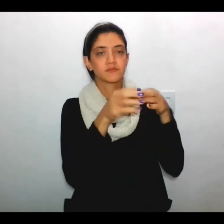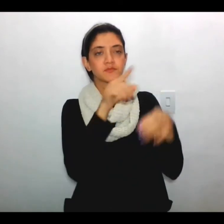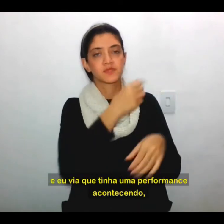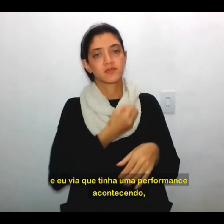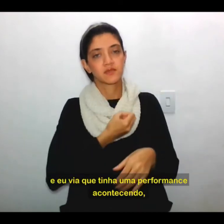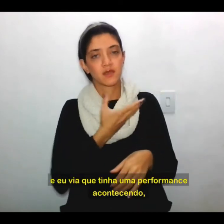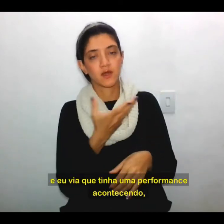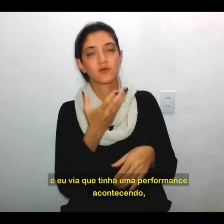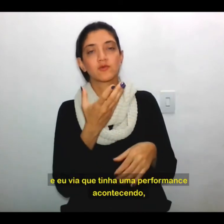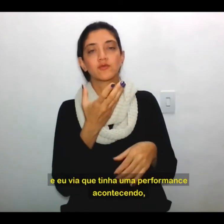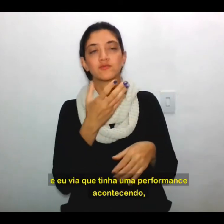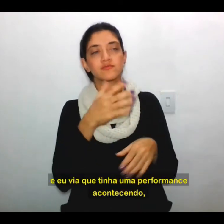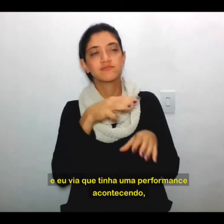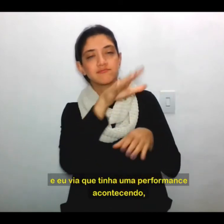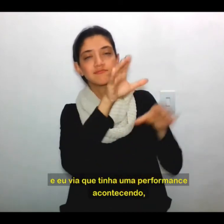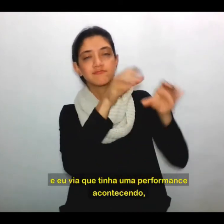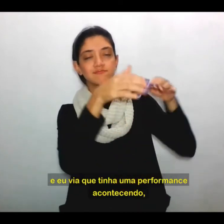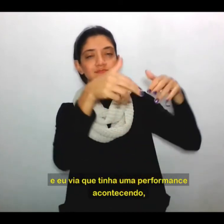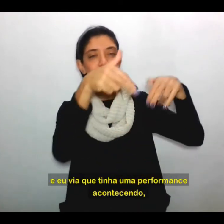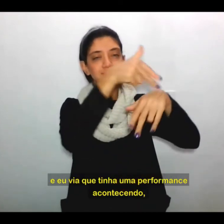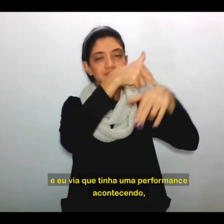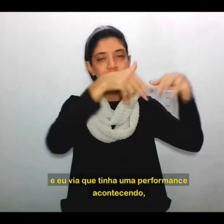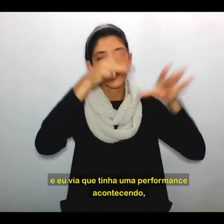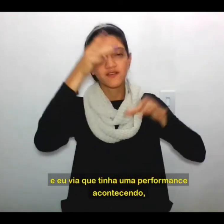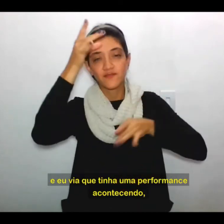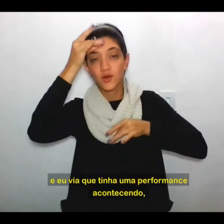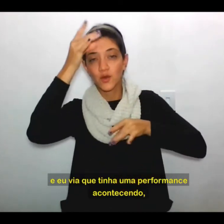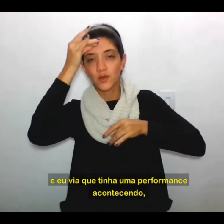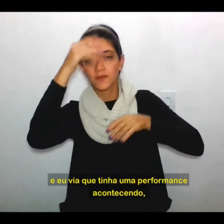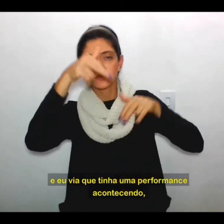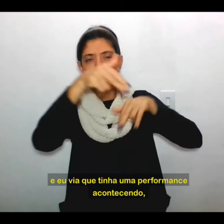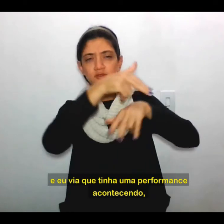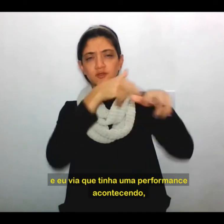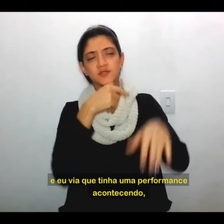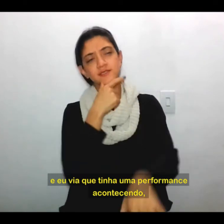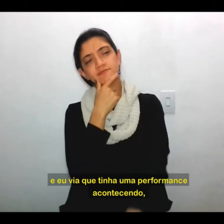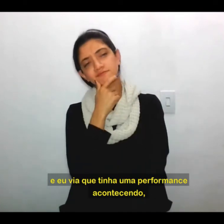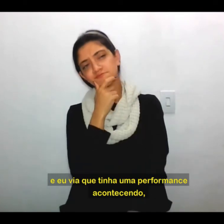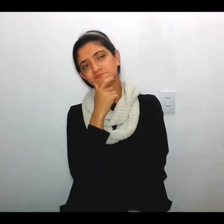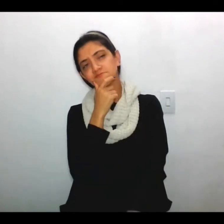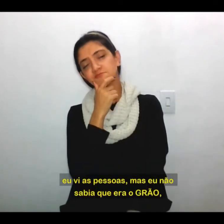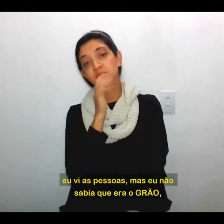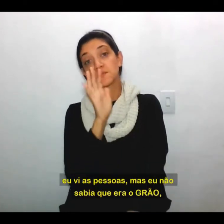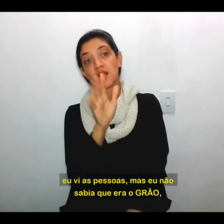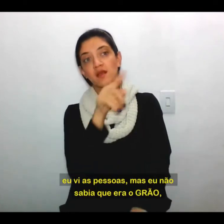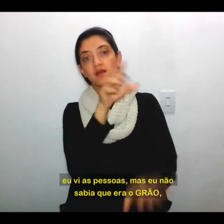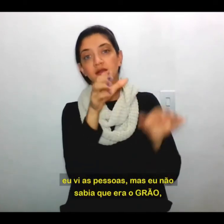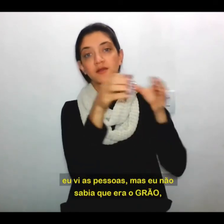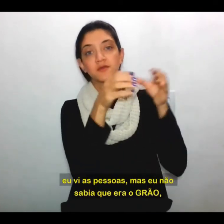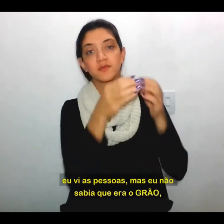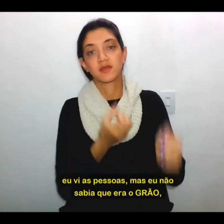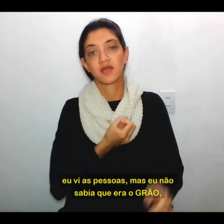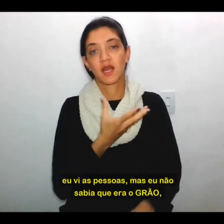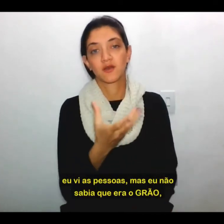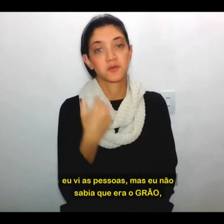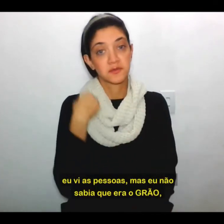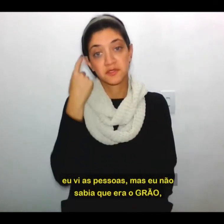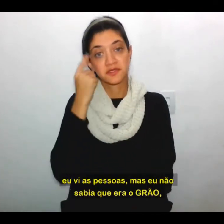E eu via que tinha uma performance acontecendo. Eu via as pessoas, mas eu não sabia que era o grão.